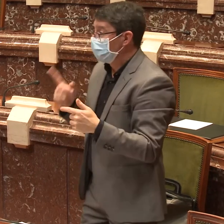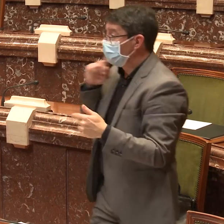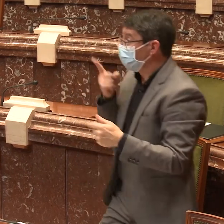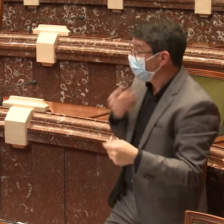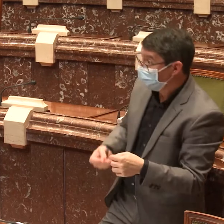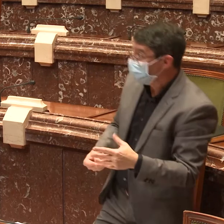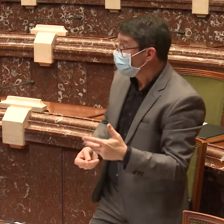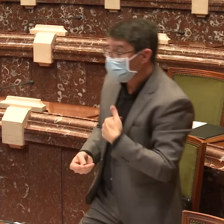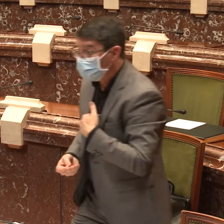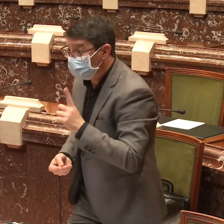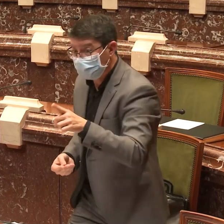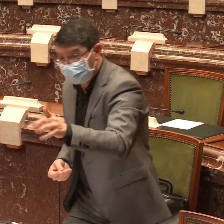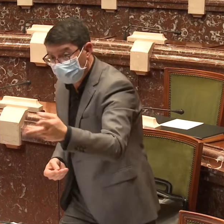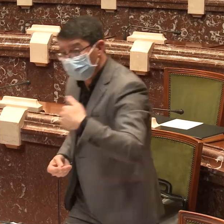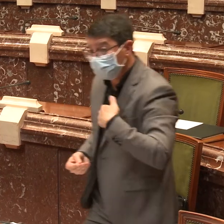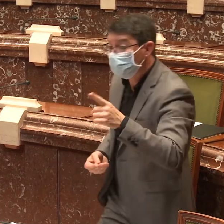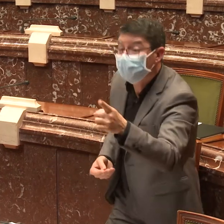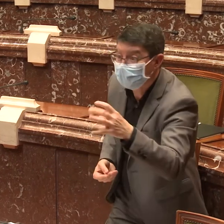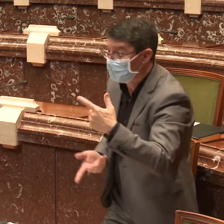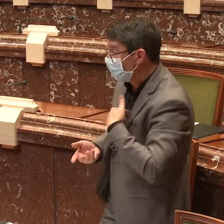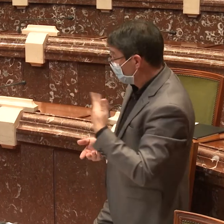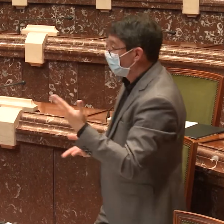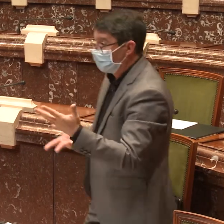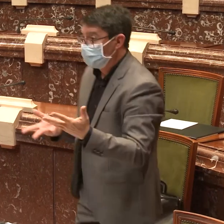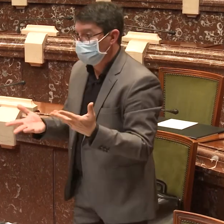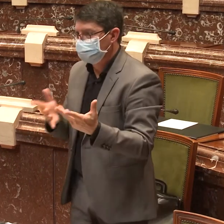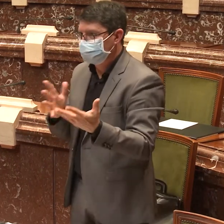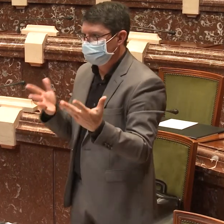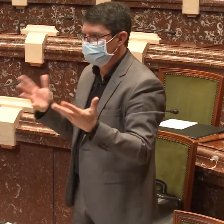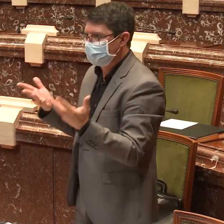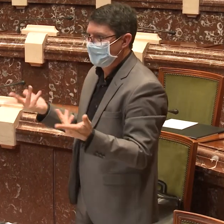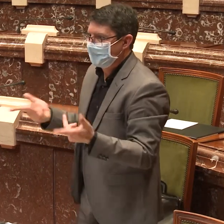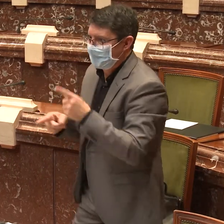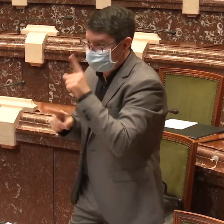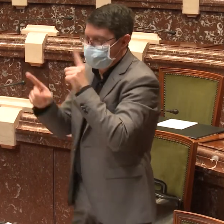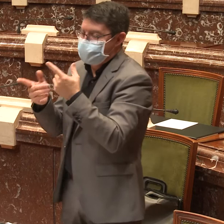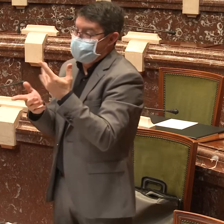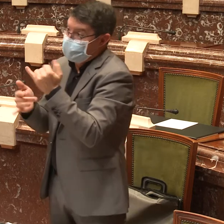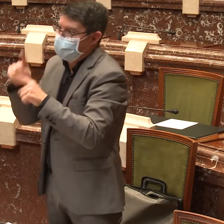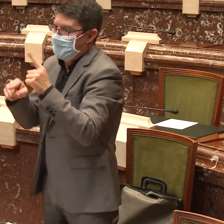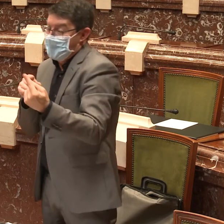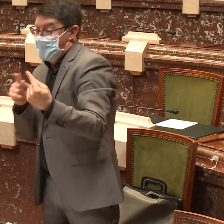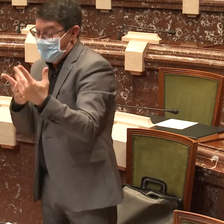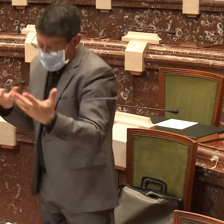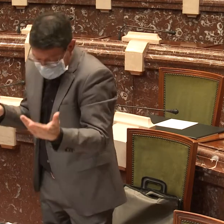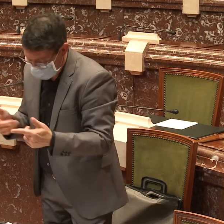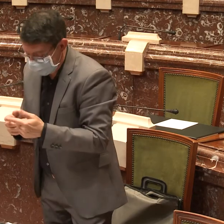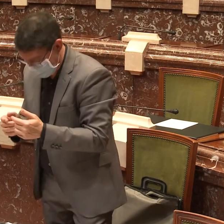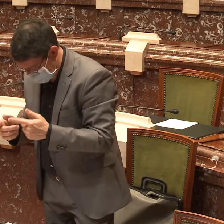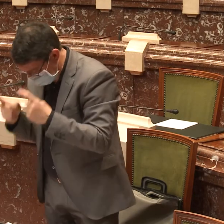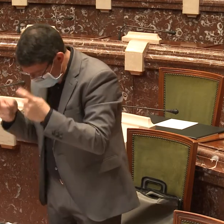A veces, para llamar a los pacientes, sale la enfermera, la auxiliar a llamar y, claro, no sé bien si me están llamando a mí o